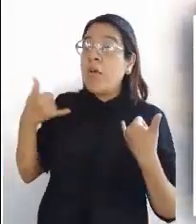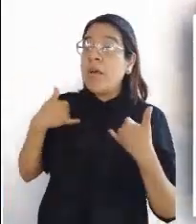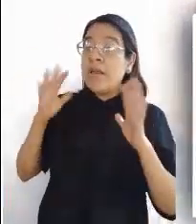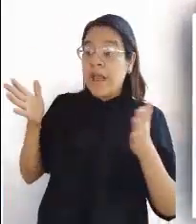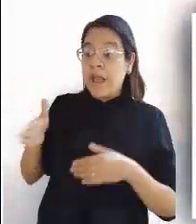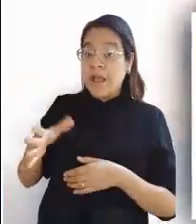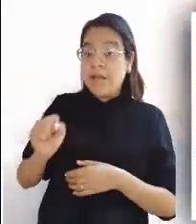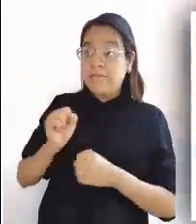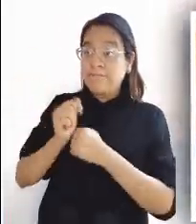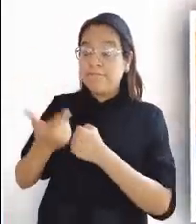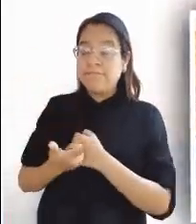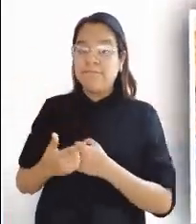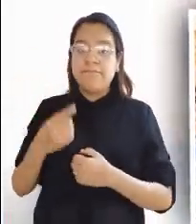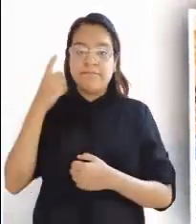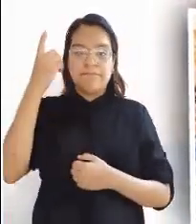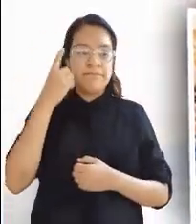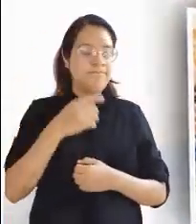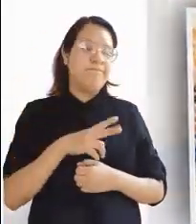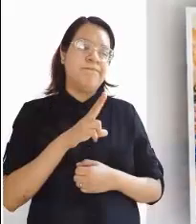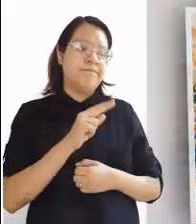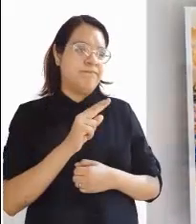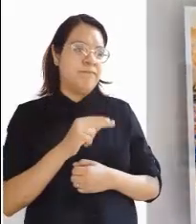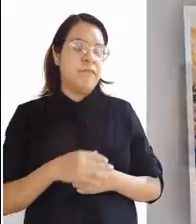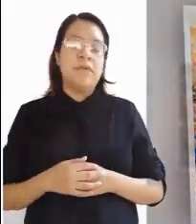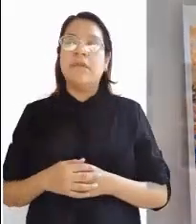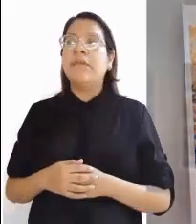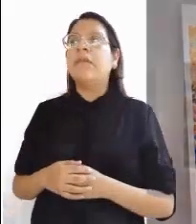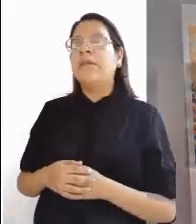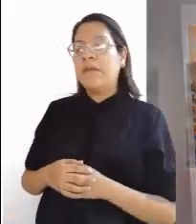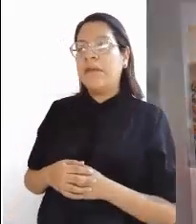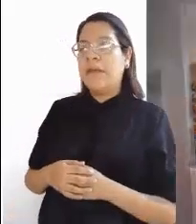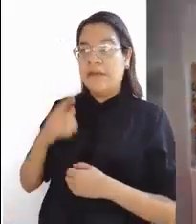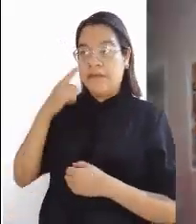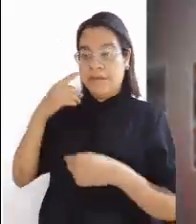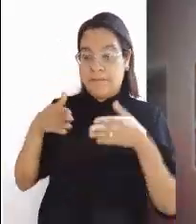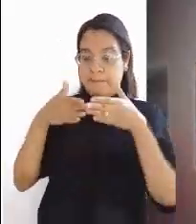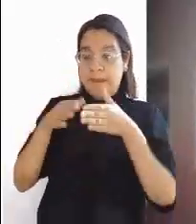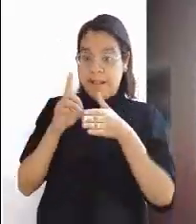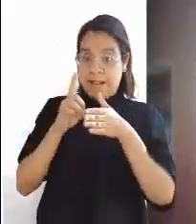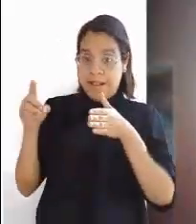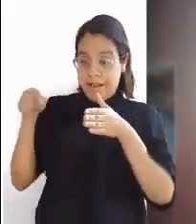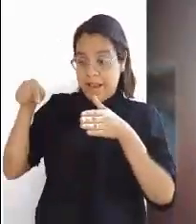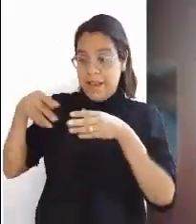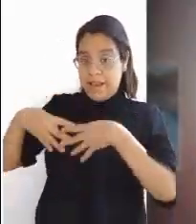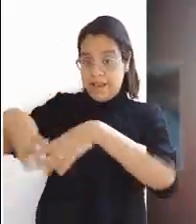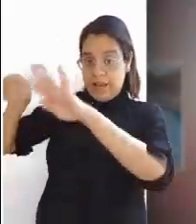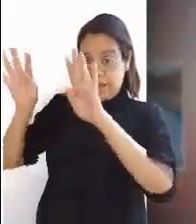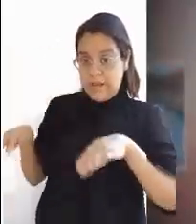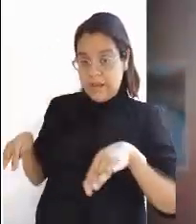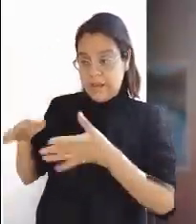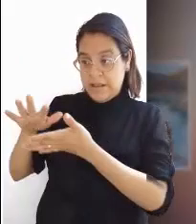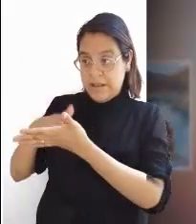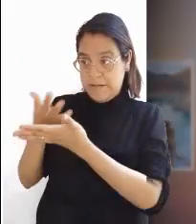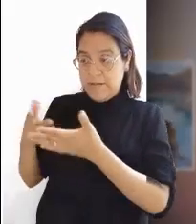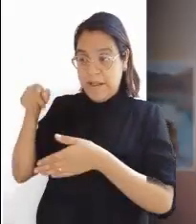Ellos contestaron, no. Entonces Él les dijo, echen la red a la derecha de la barca y encontrarán